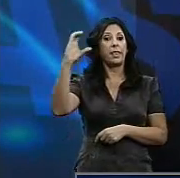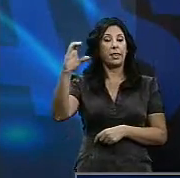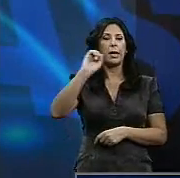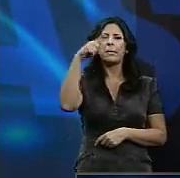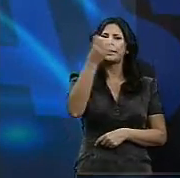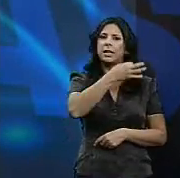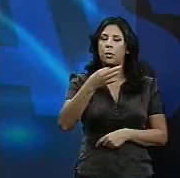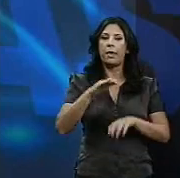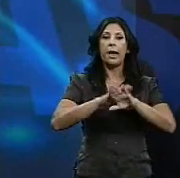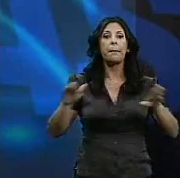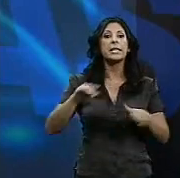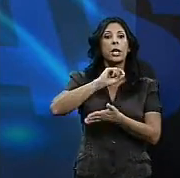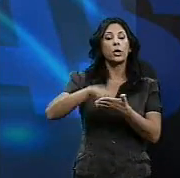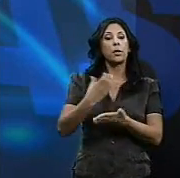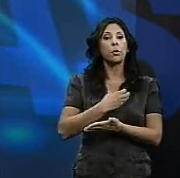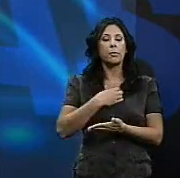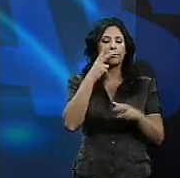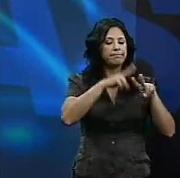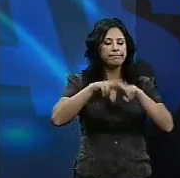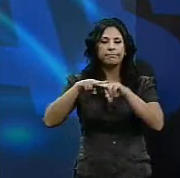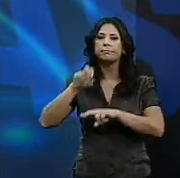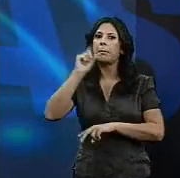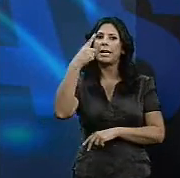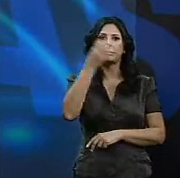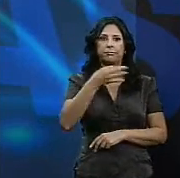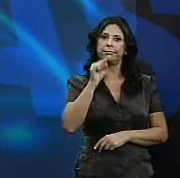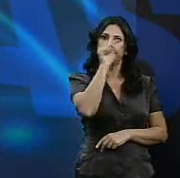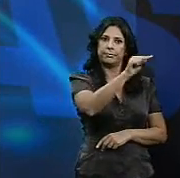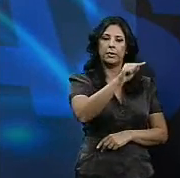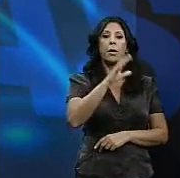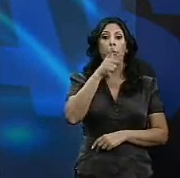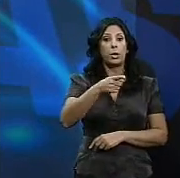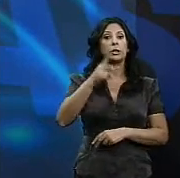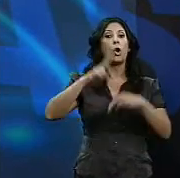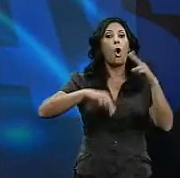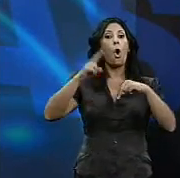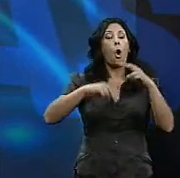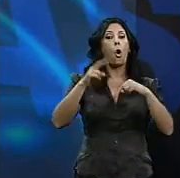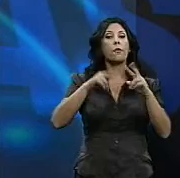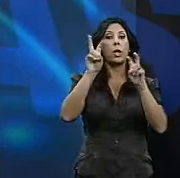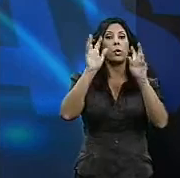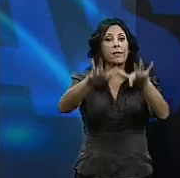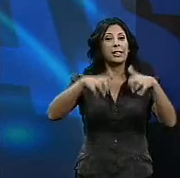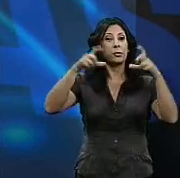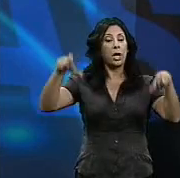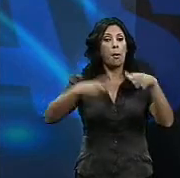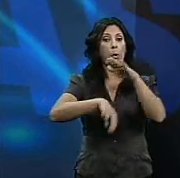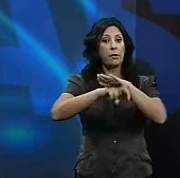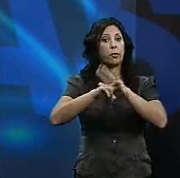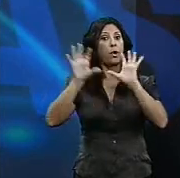acertada según la Mesa de Contratación Municipal. De esta manera queda adjudicada a esta compañía las obras de la nueva tribuna del Carranza. La